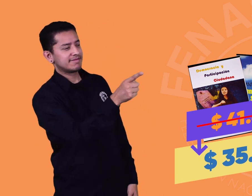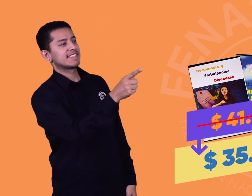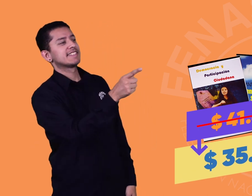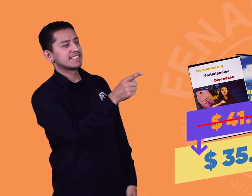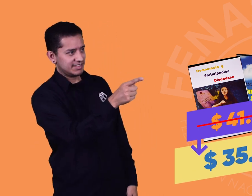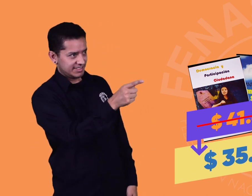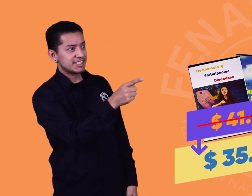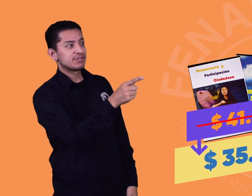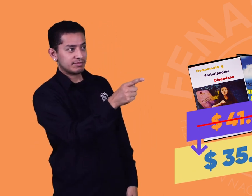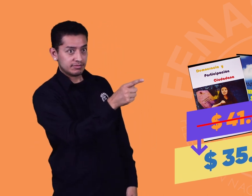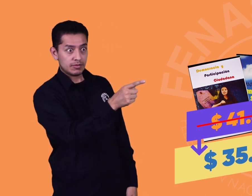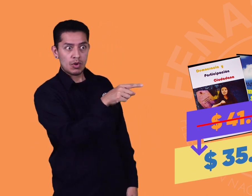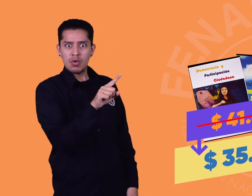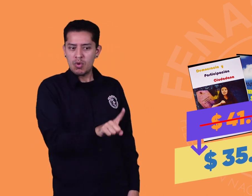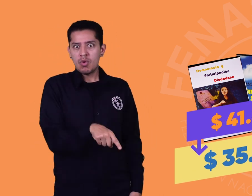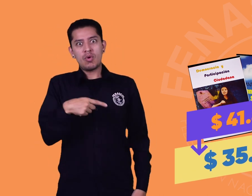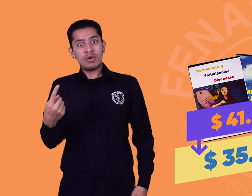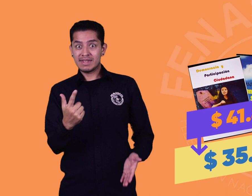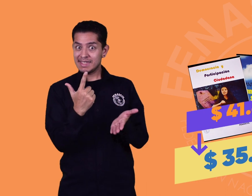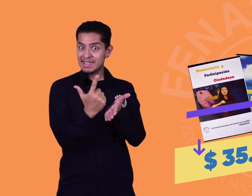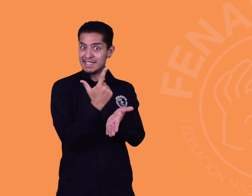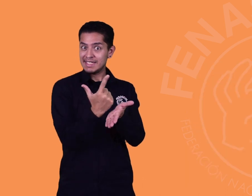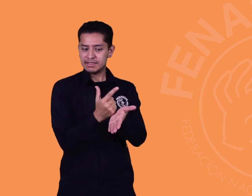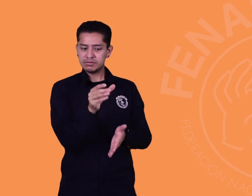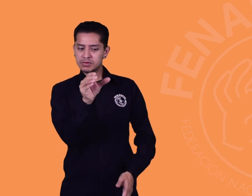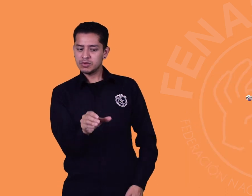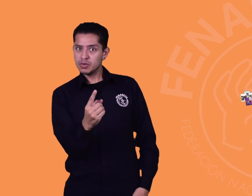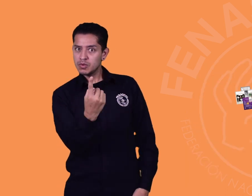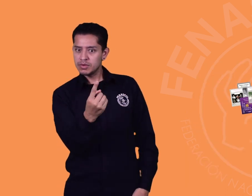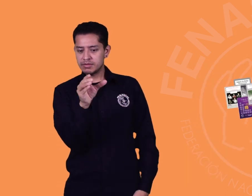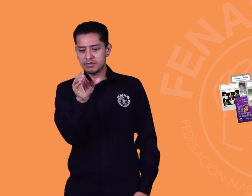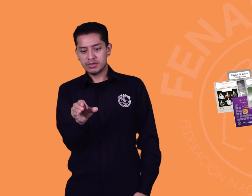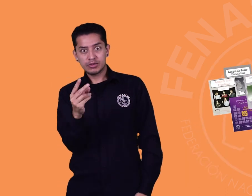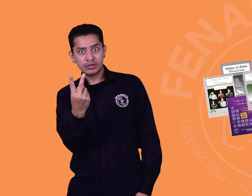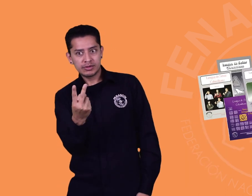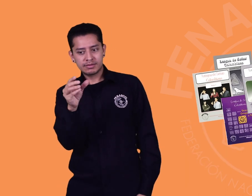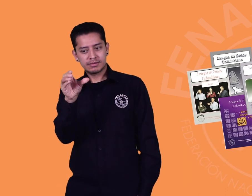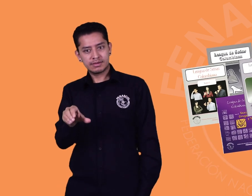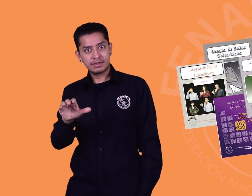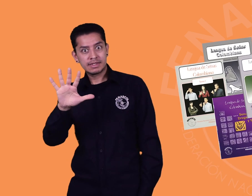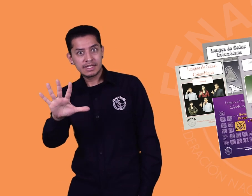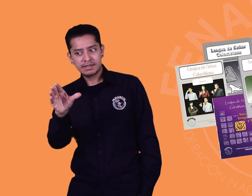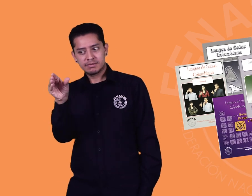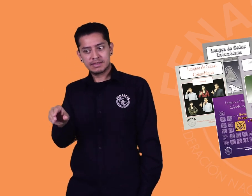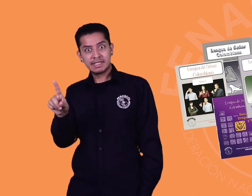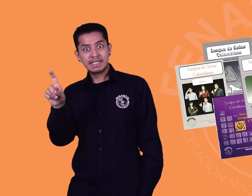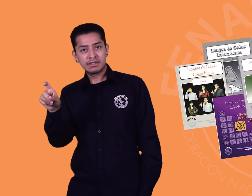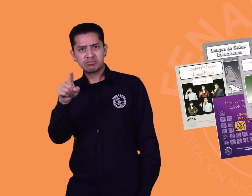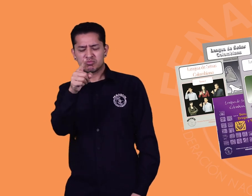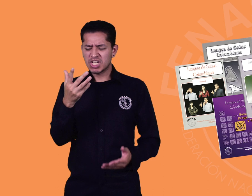500. Además, si compras tres libros de lengua de señas colombiana, ya sean del tomo 1, tomo